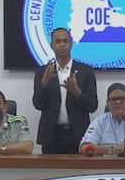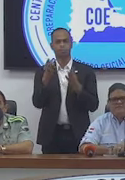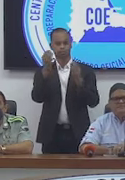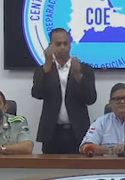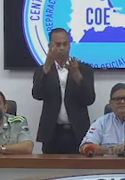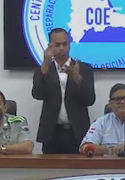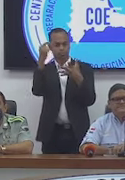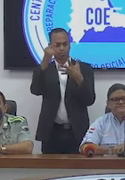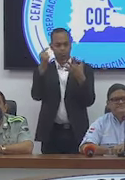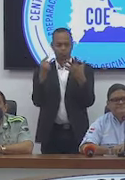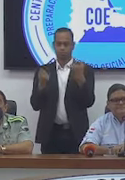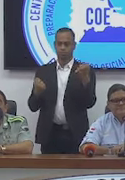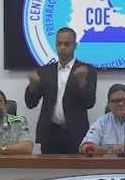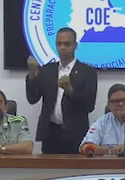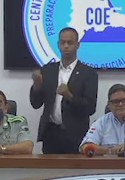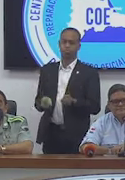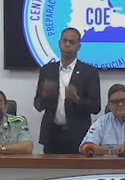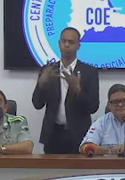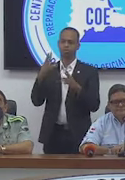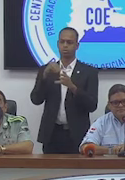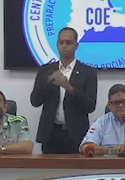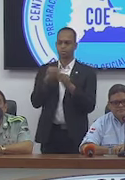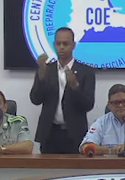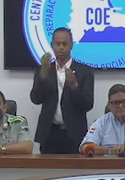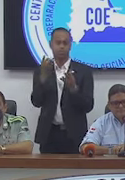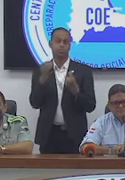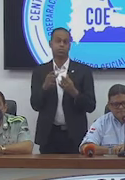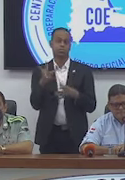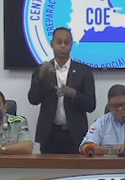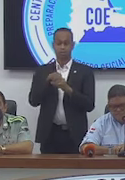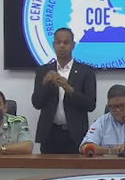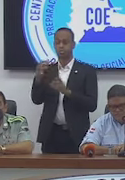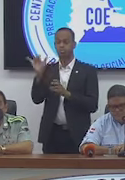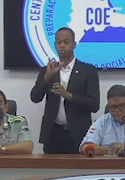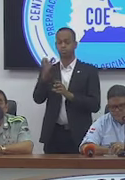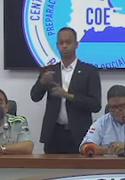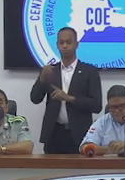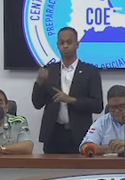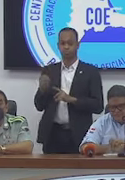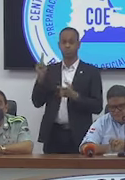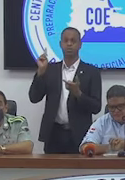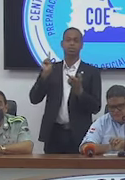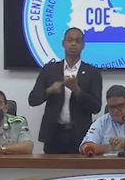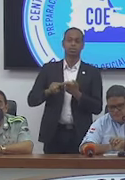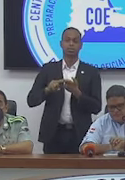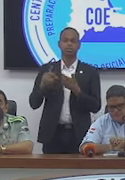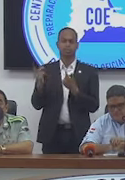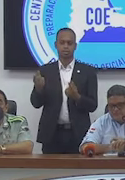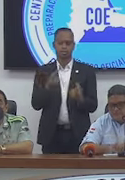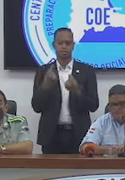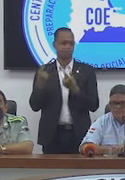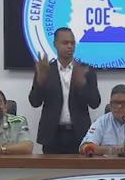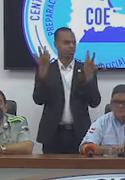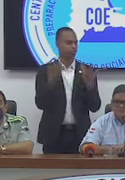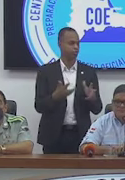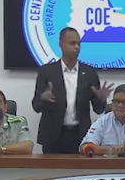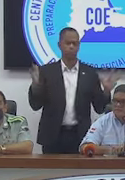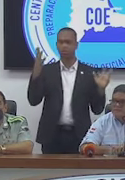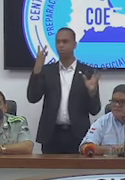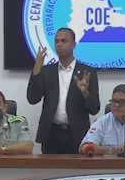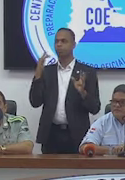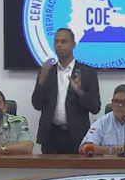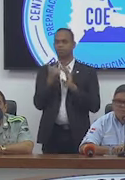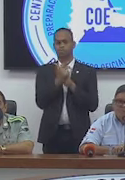de vehículos pesados fiscalizados y retenidos, hasta tanto pase el operativo, por el hecho de